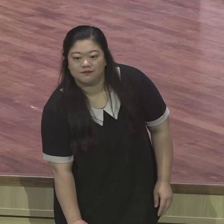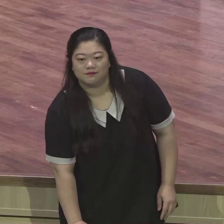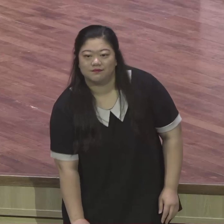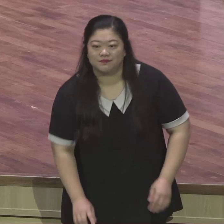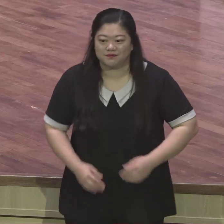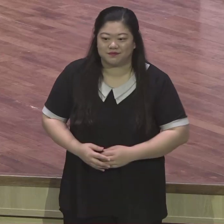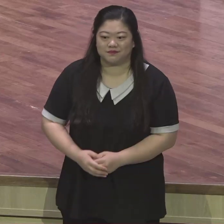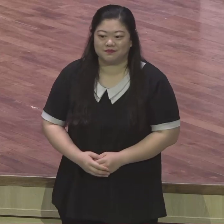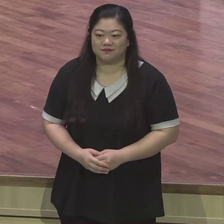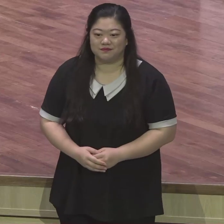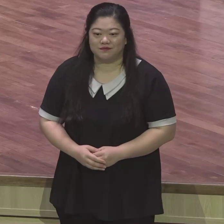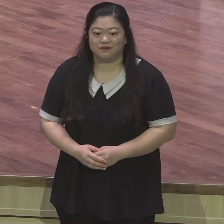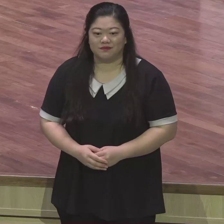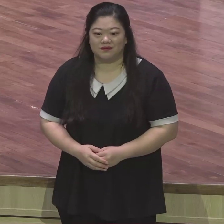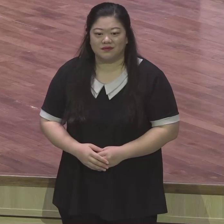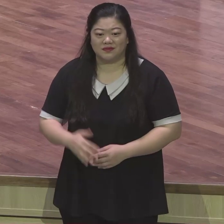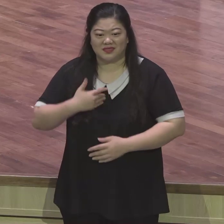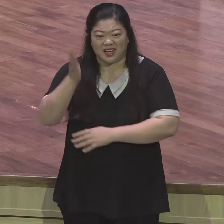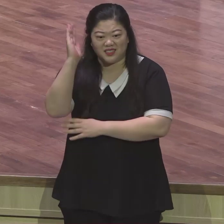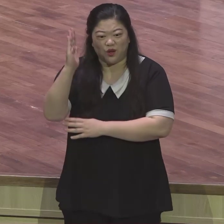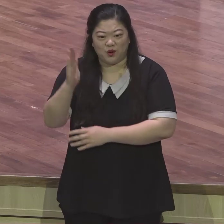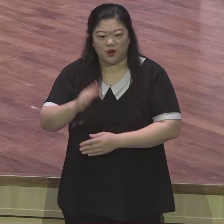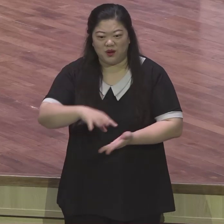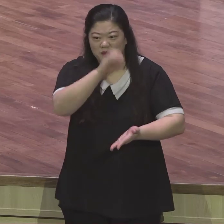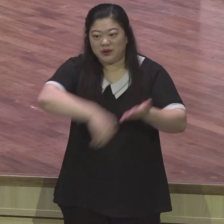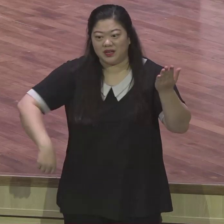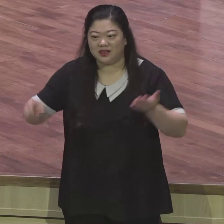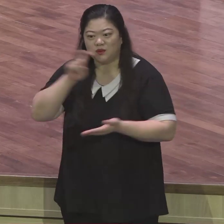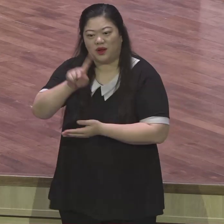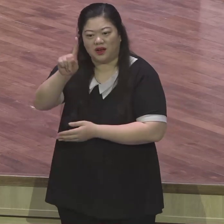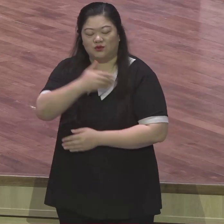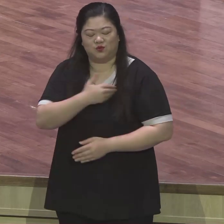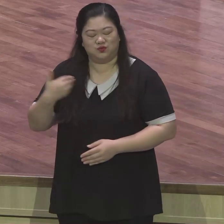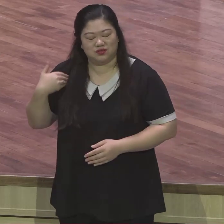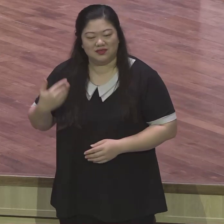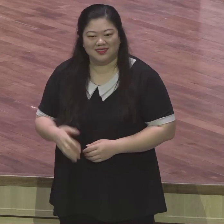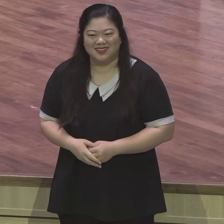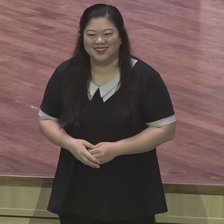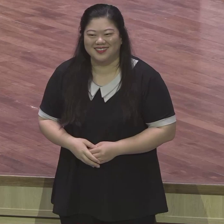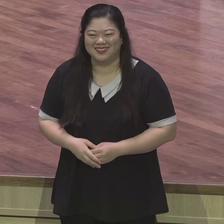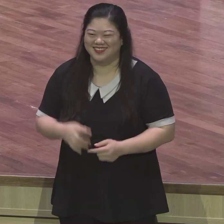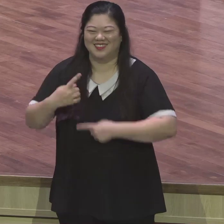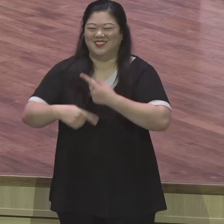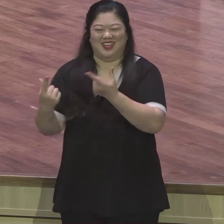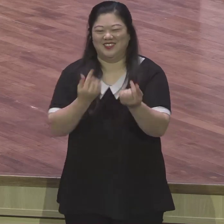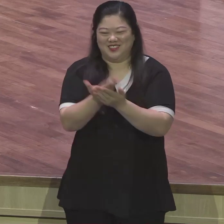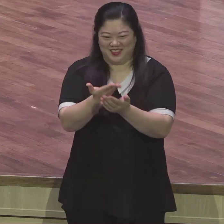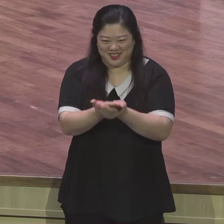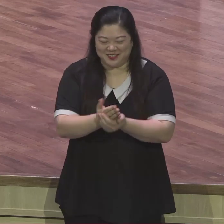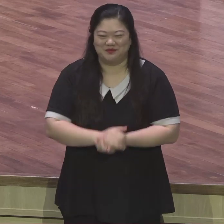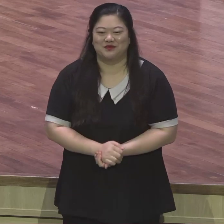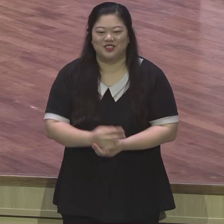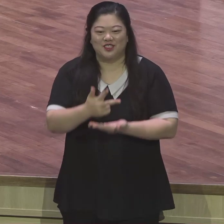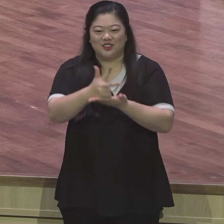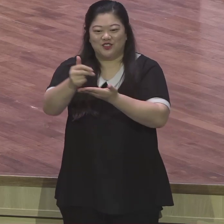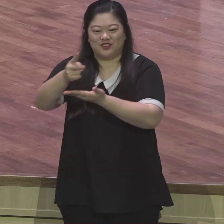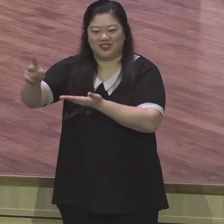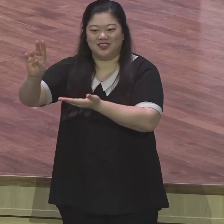말씀 들을 필요 없을 만큼 완전한 찬양이었던 것 같습니다 우리 신앙 고백하겠습니다 주는 그리스도시여 살아계신 하나님의